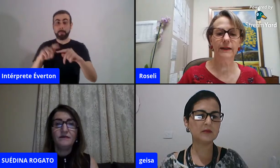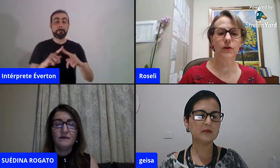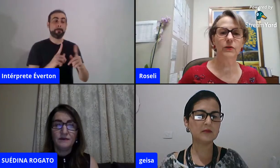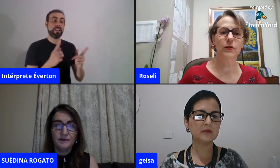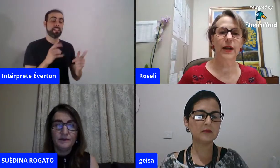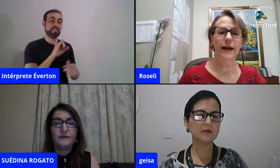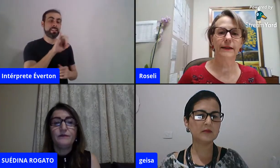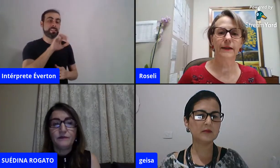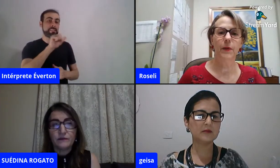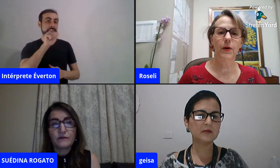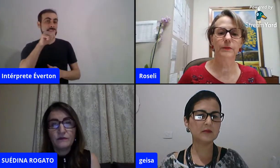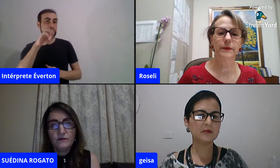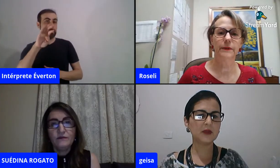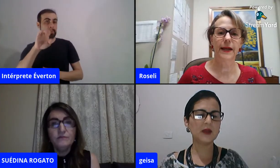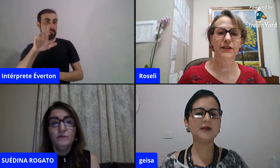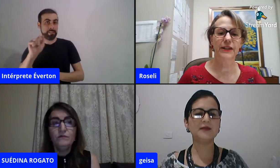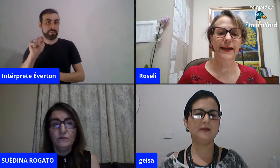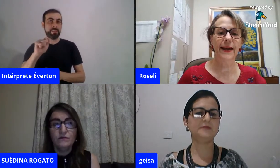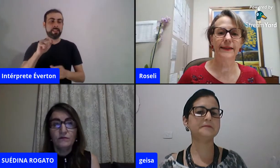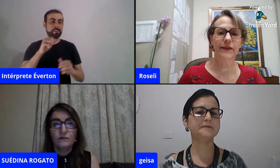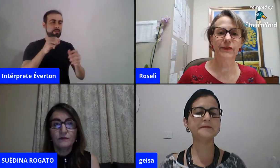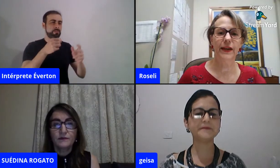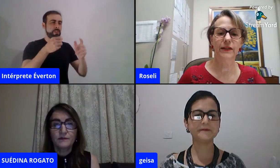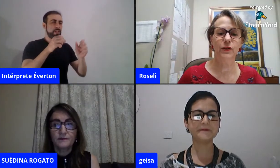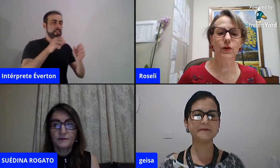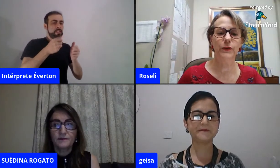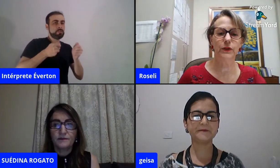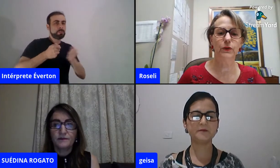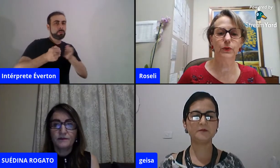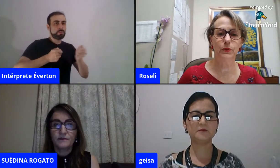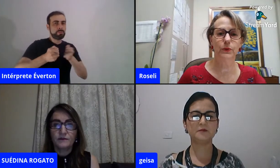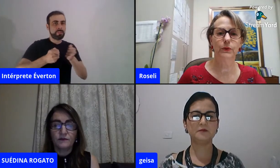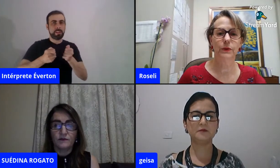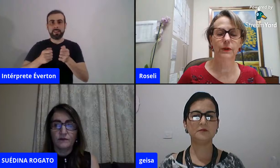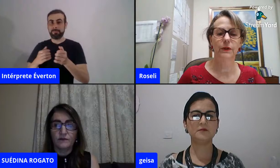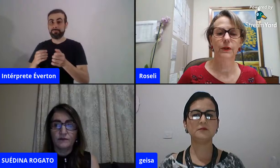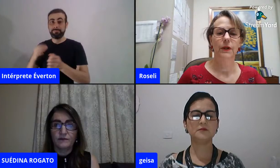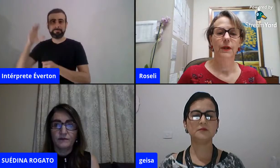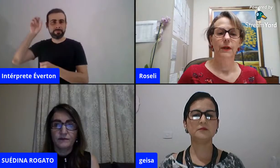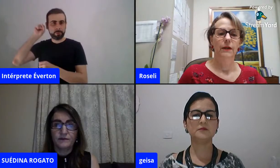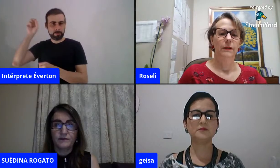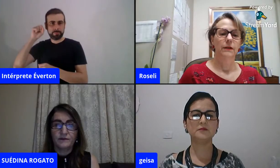que vai controlar aí, tá bom? Ela já está vendo e ouvindo tudo.